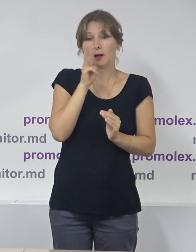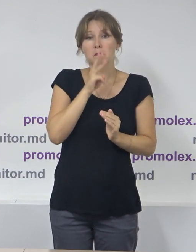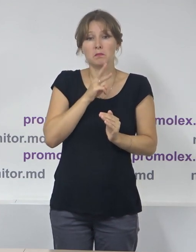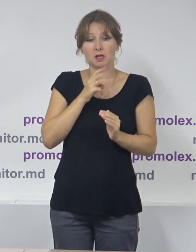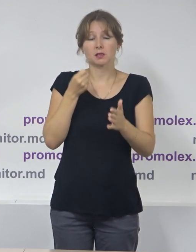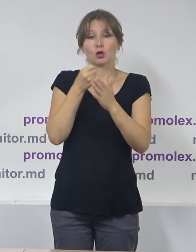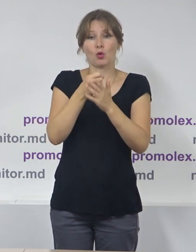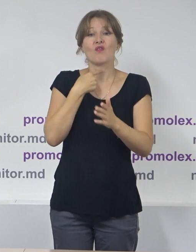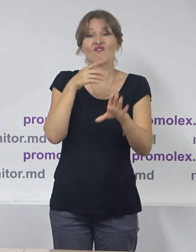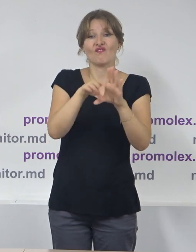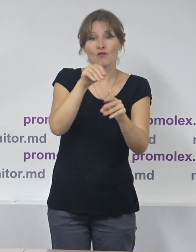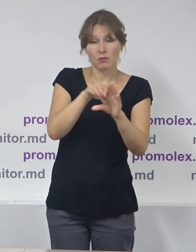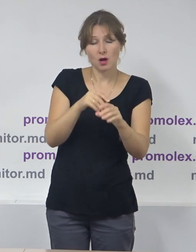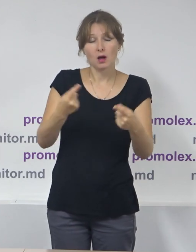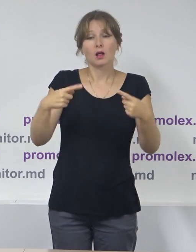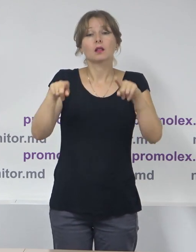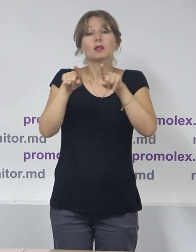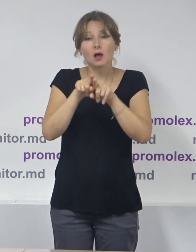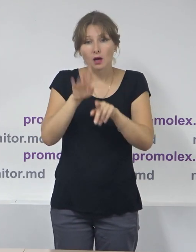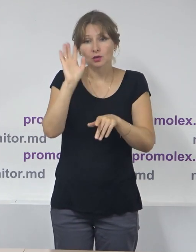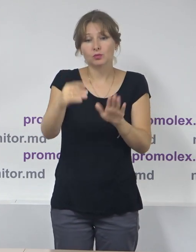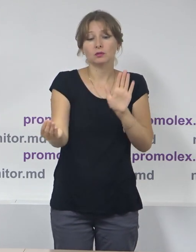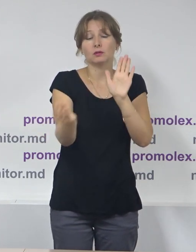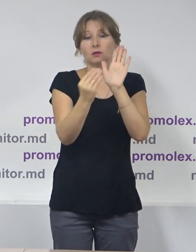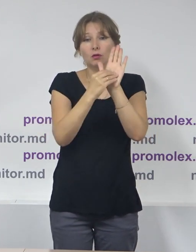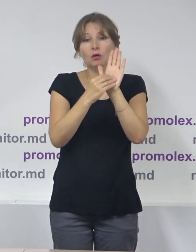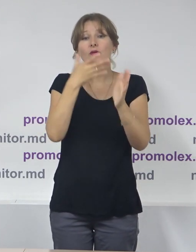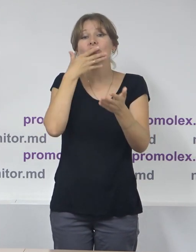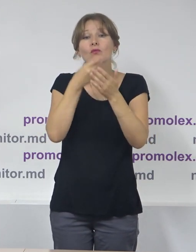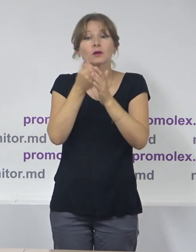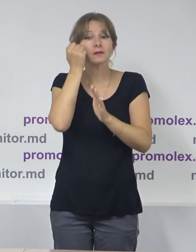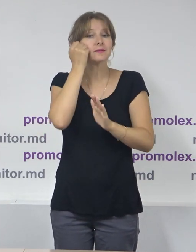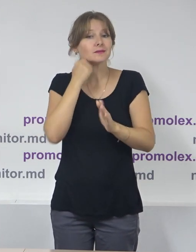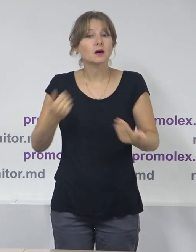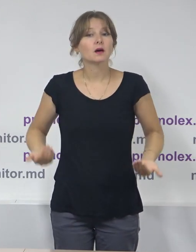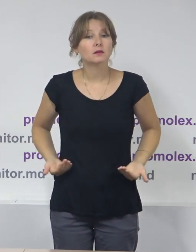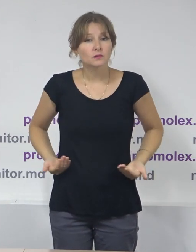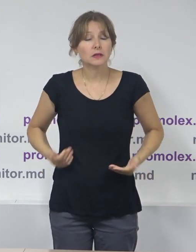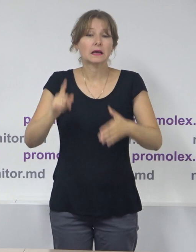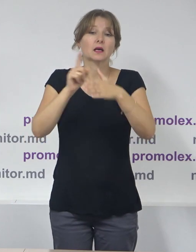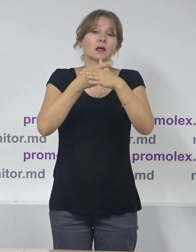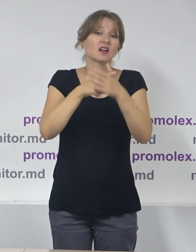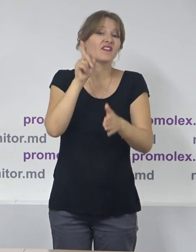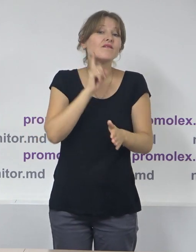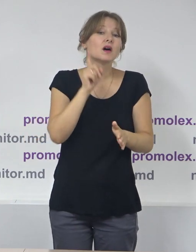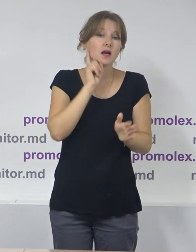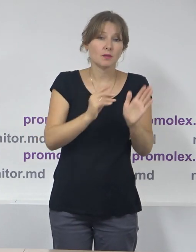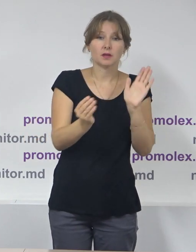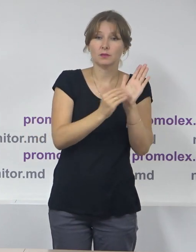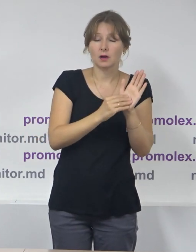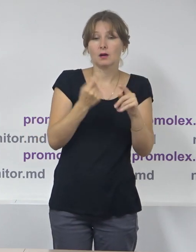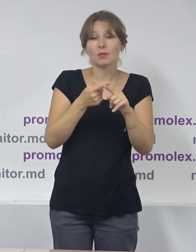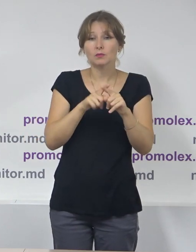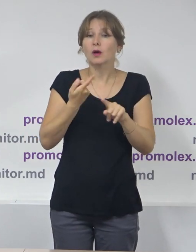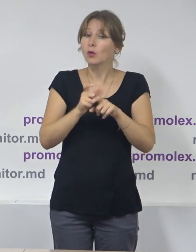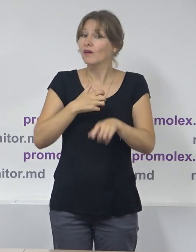scurtin, acesta de asemenea va fi inclus în lista electorală la secția unde și are domiciliu sau reședință temporară. Sunt importante aceste